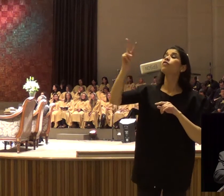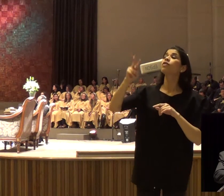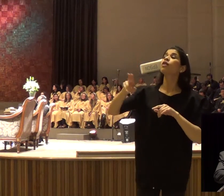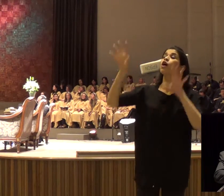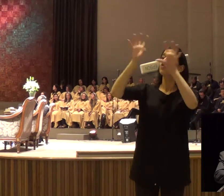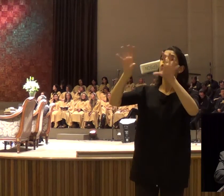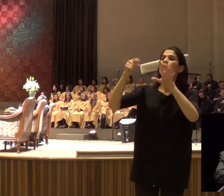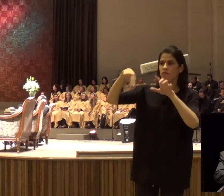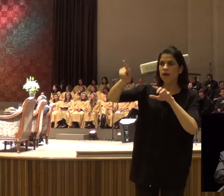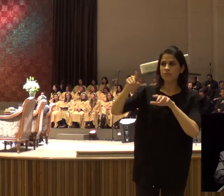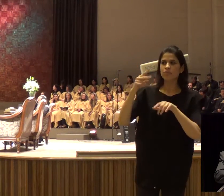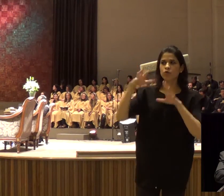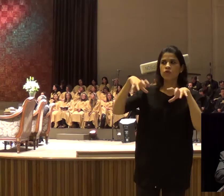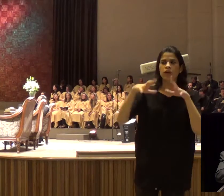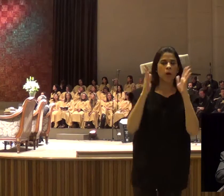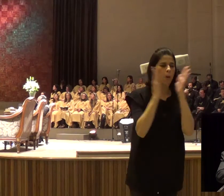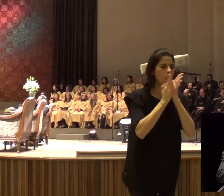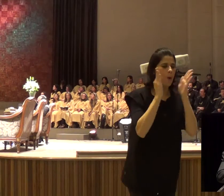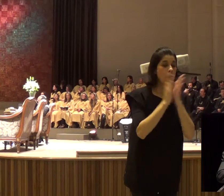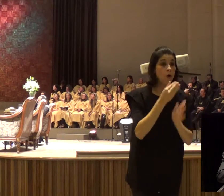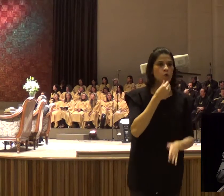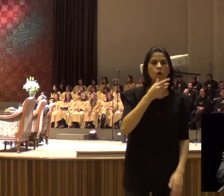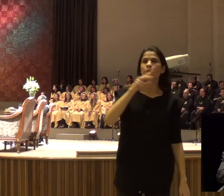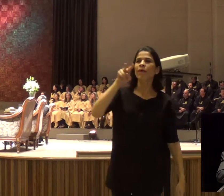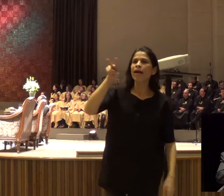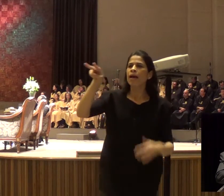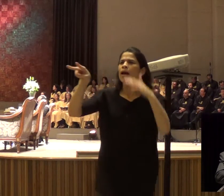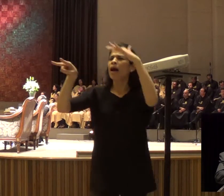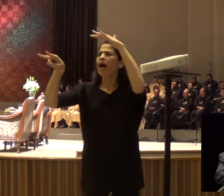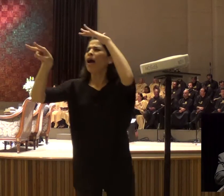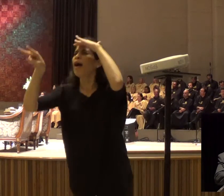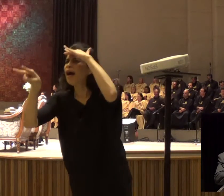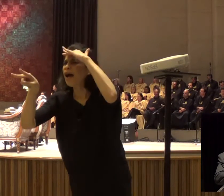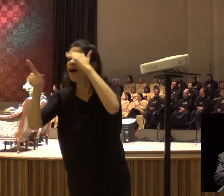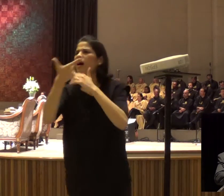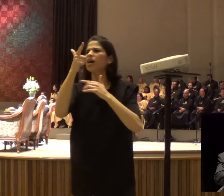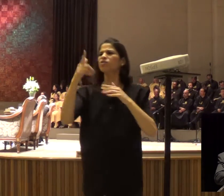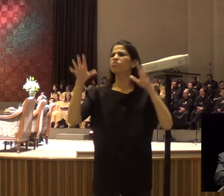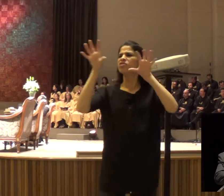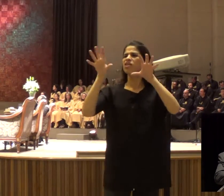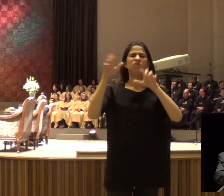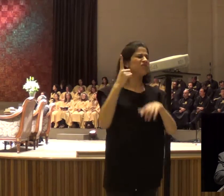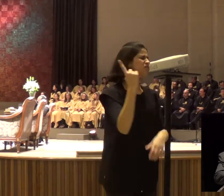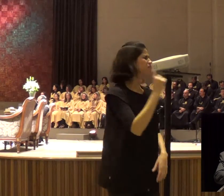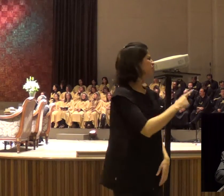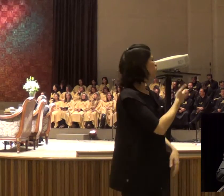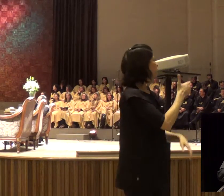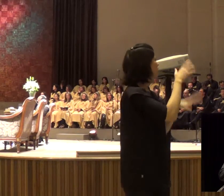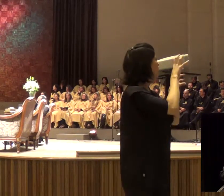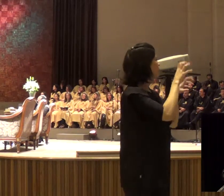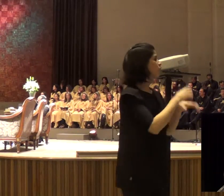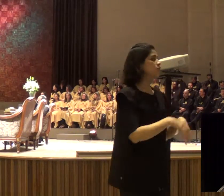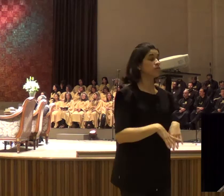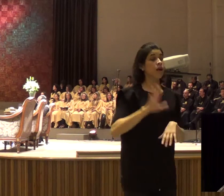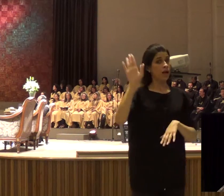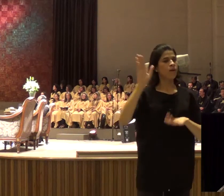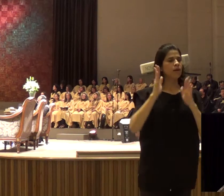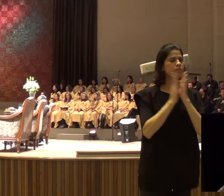tão pequena, quanto a mão de um homem, está se levantando no mar, e então Elias disse, vá dizer a